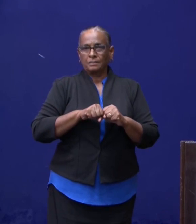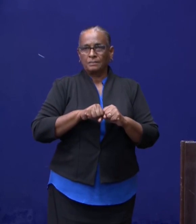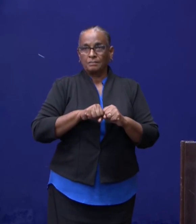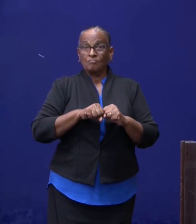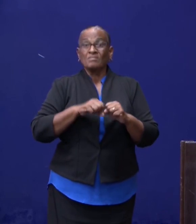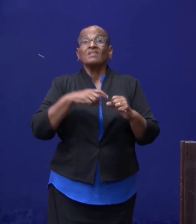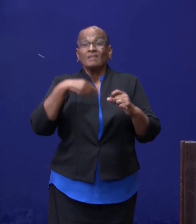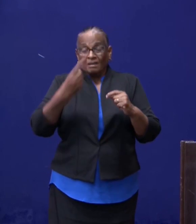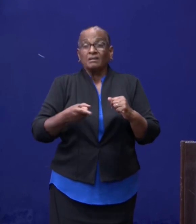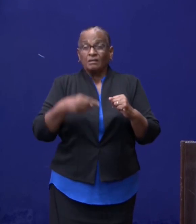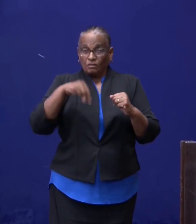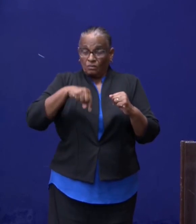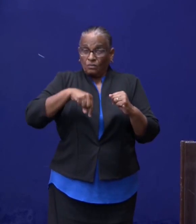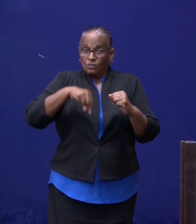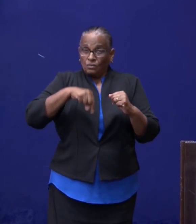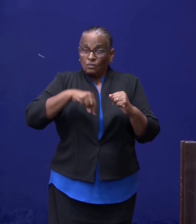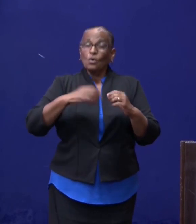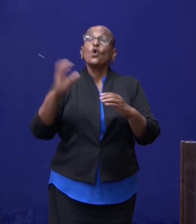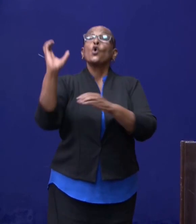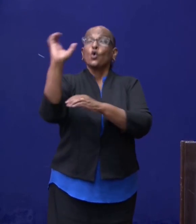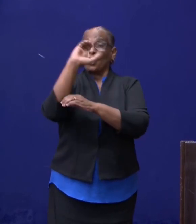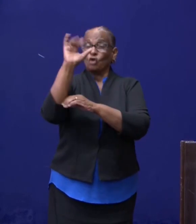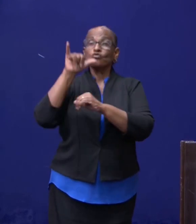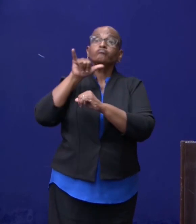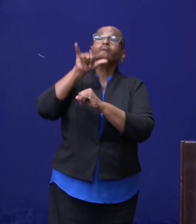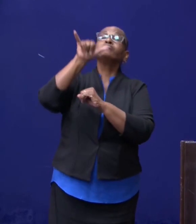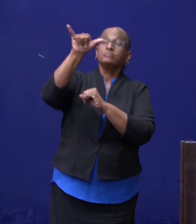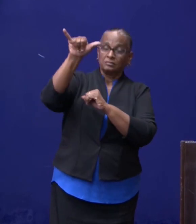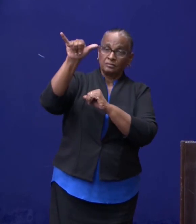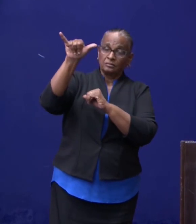Het gaat in dit geval om de Curaçao-vlucht.